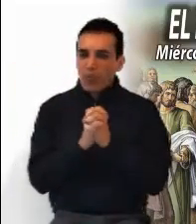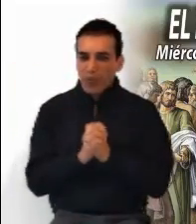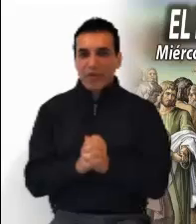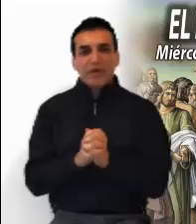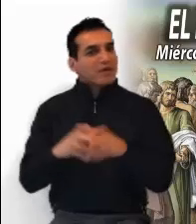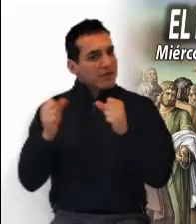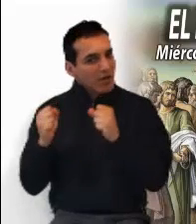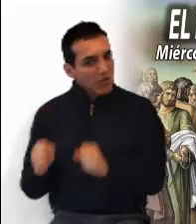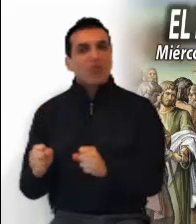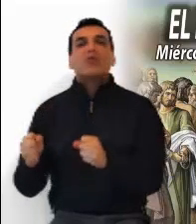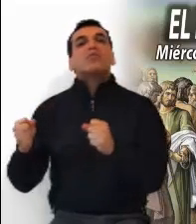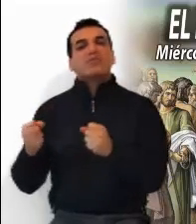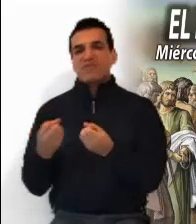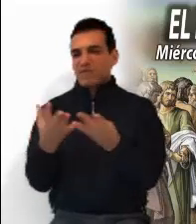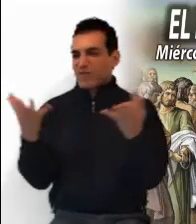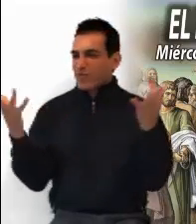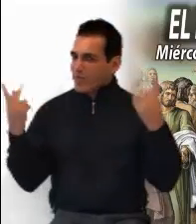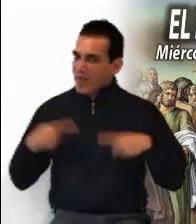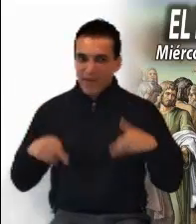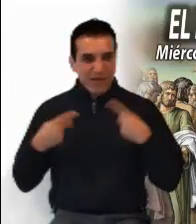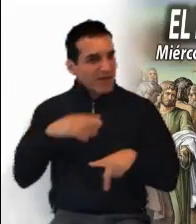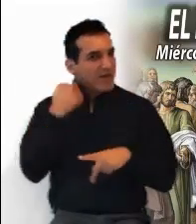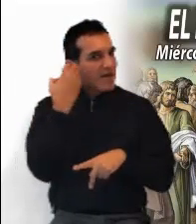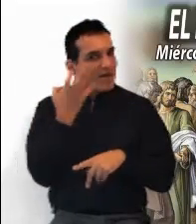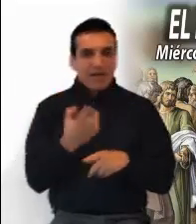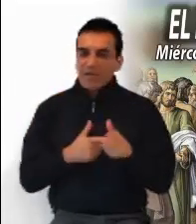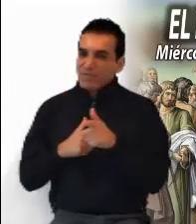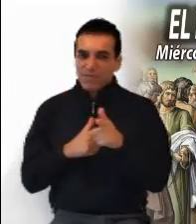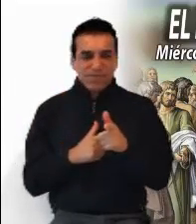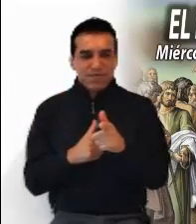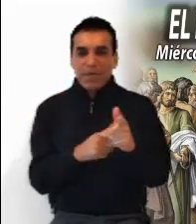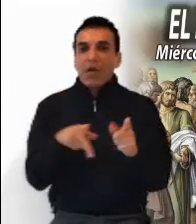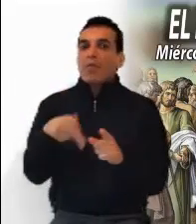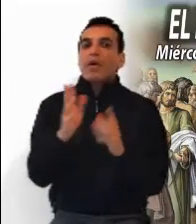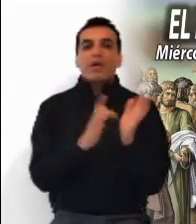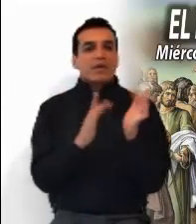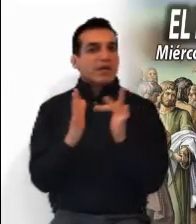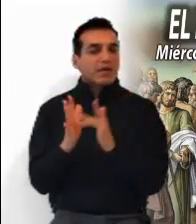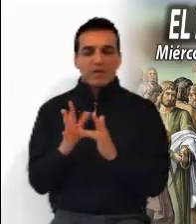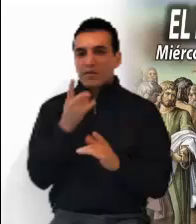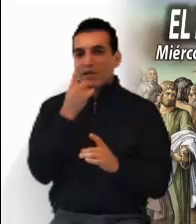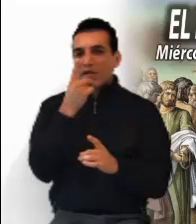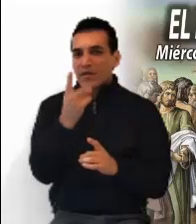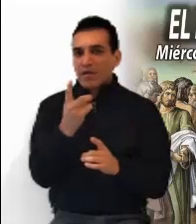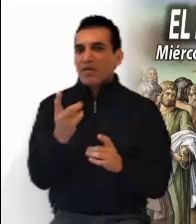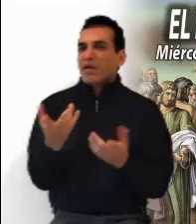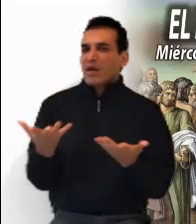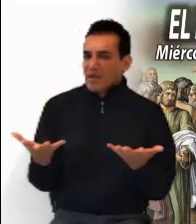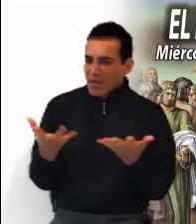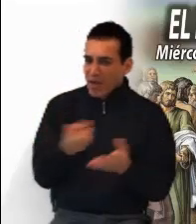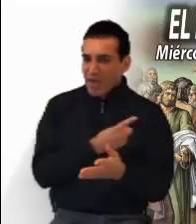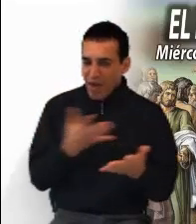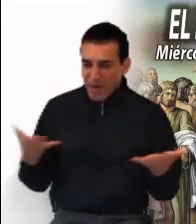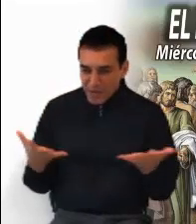faltaría quien se entusiasmara por querer seguirlo. Pero Jesús es muy claro y no endulza la